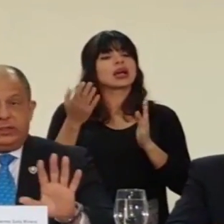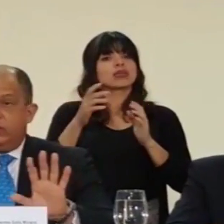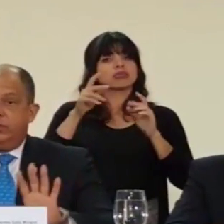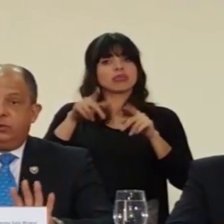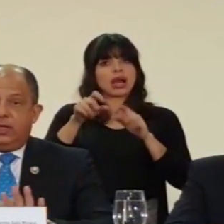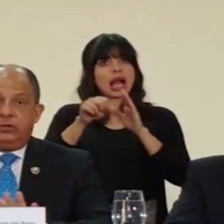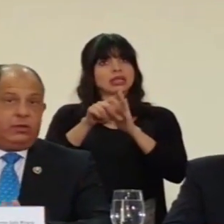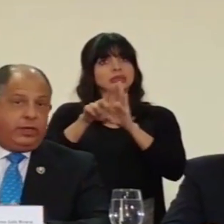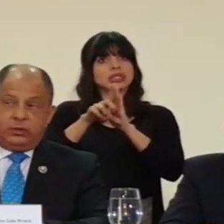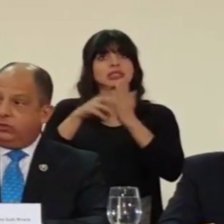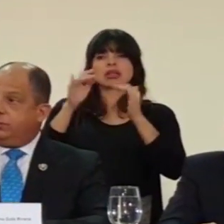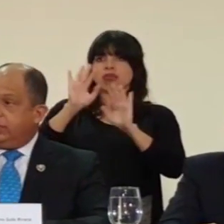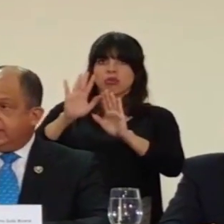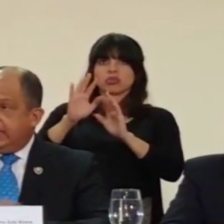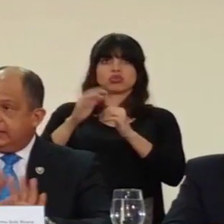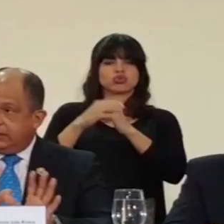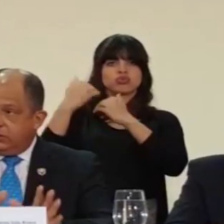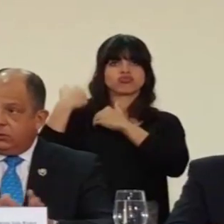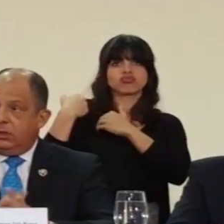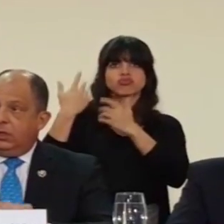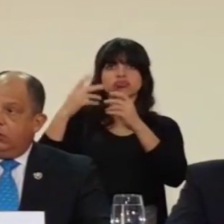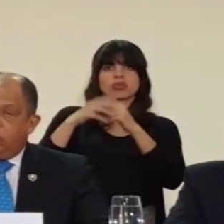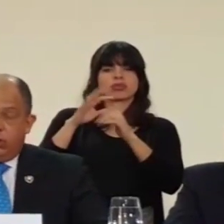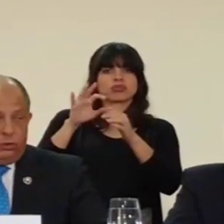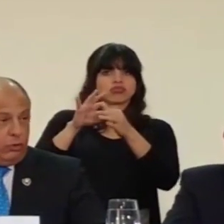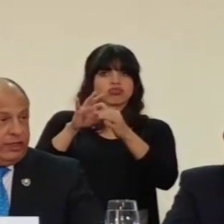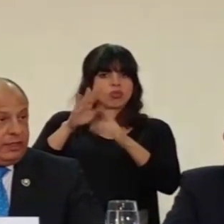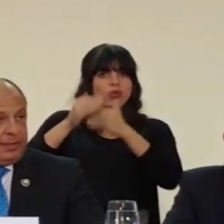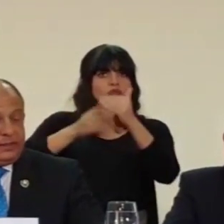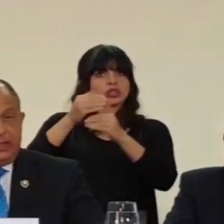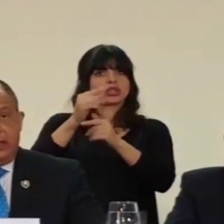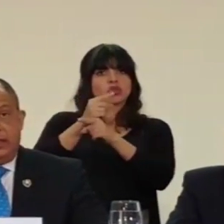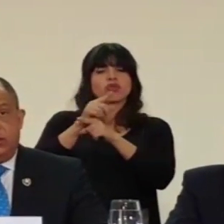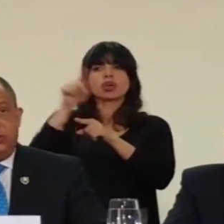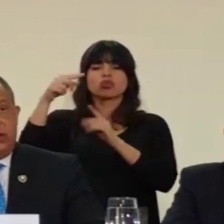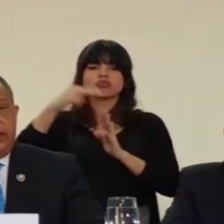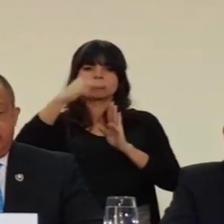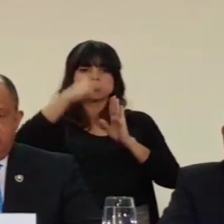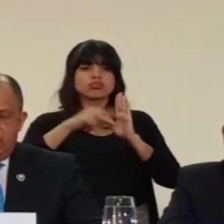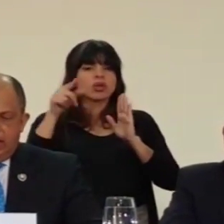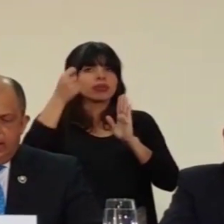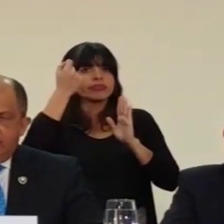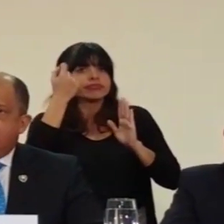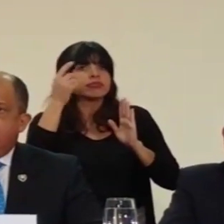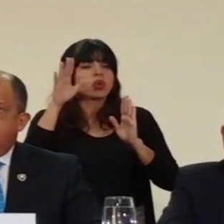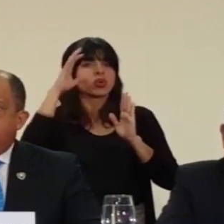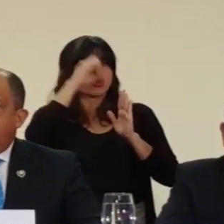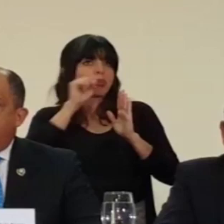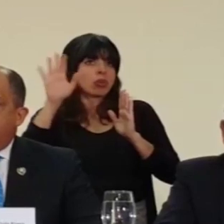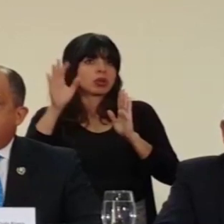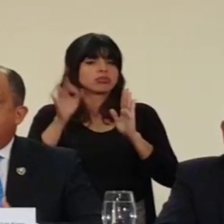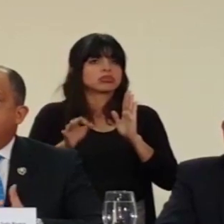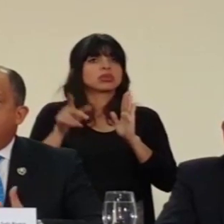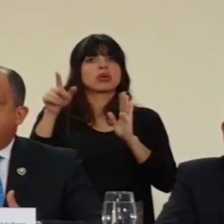las señoras y señores diputados de acuerdo a sus propietarios y según los corredores interpreten y lo consideren ellas y